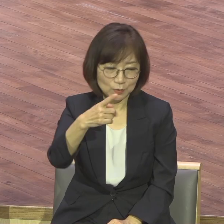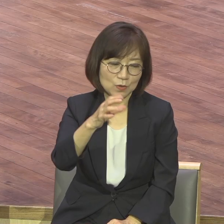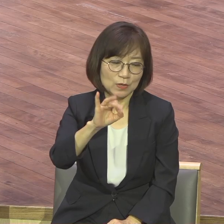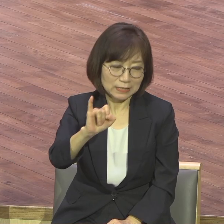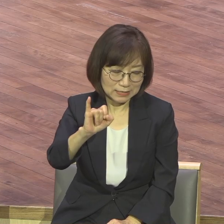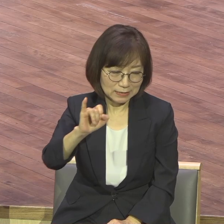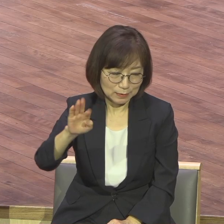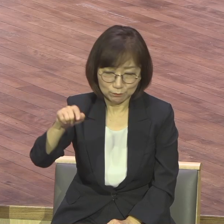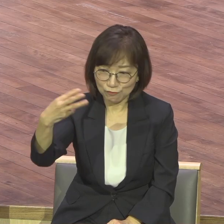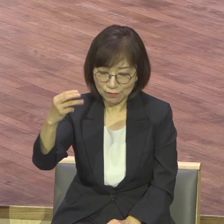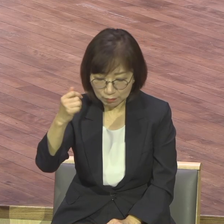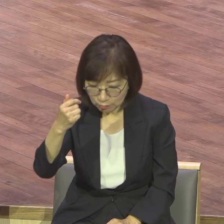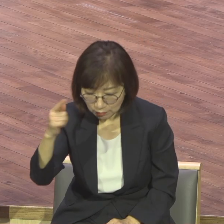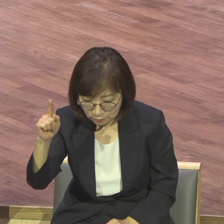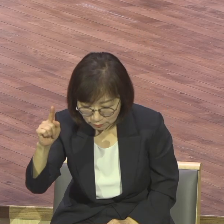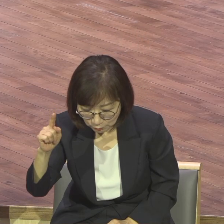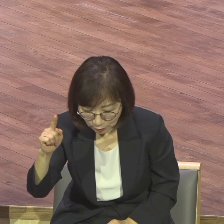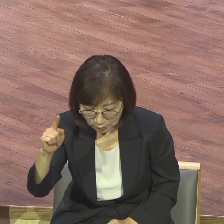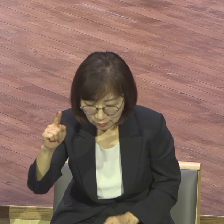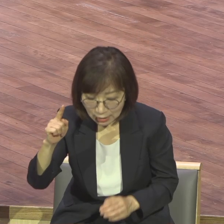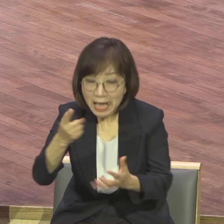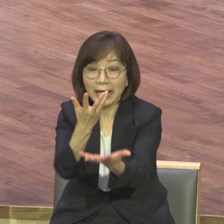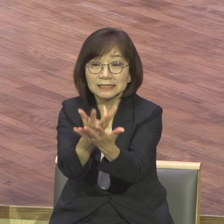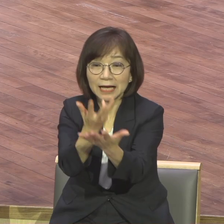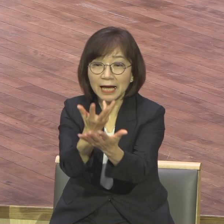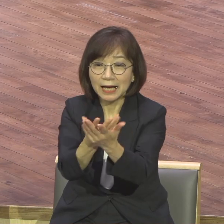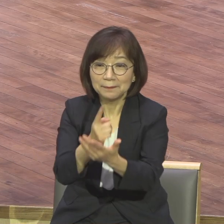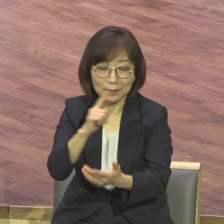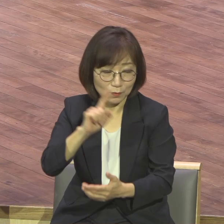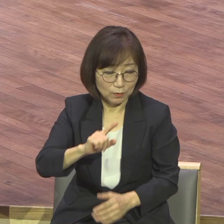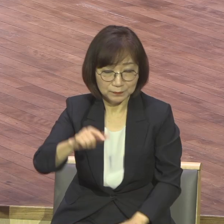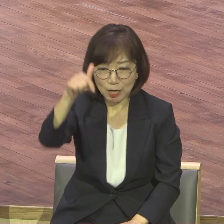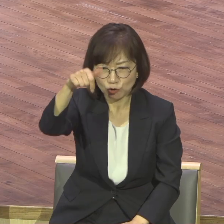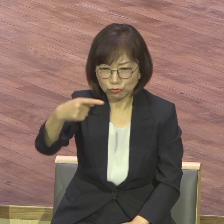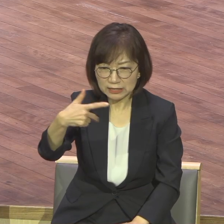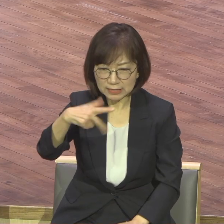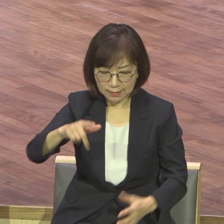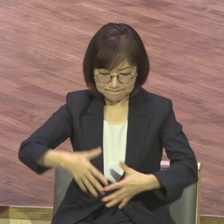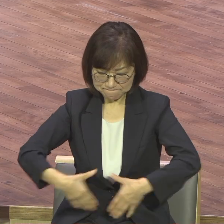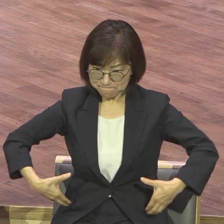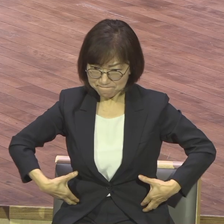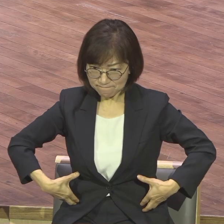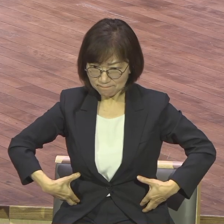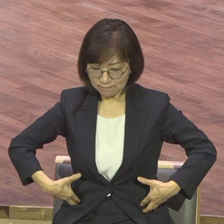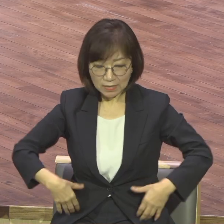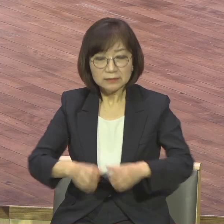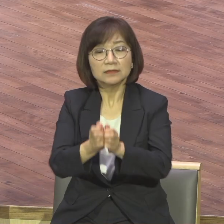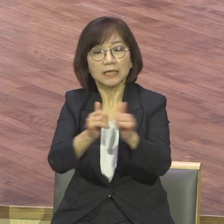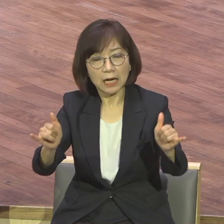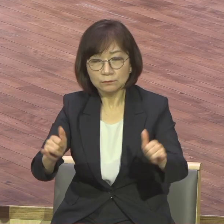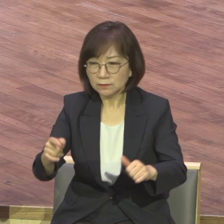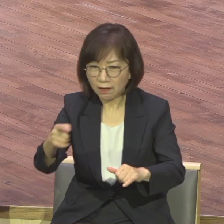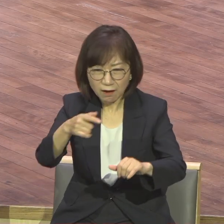라는 말이 있어요 무슨 말이에요 군자는 서로 다르지만은 그 다름을 인정하면서